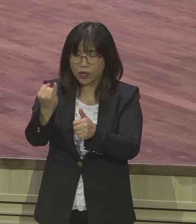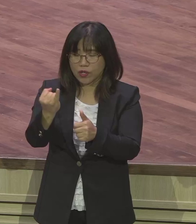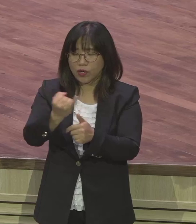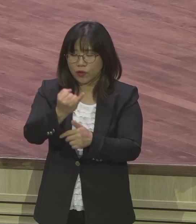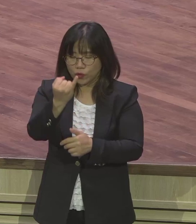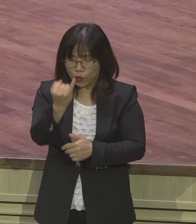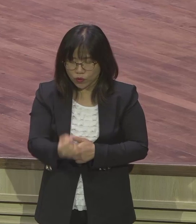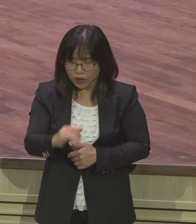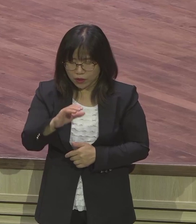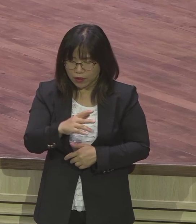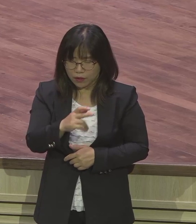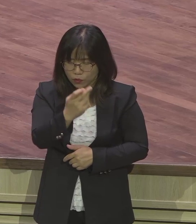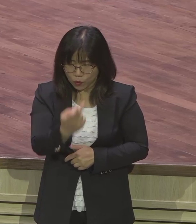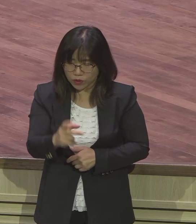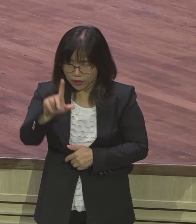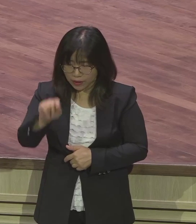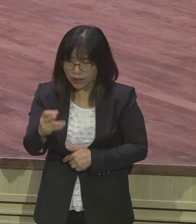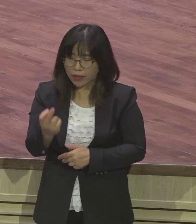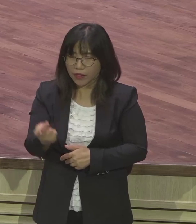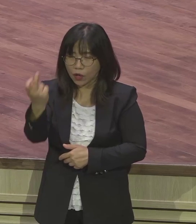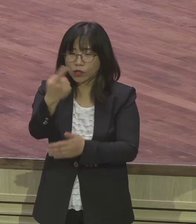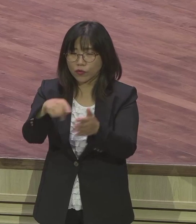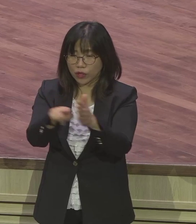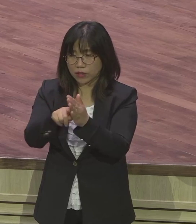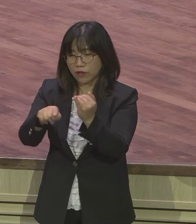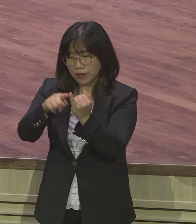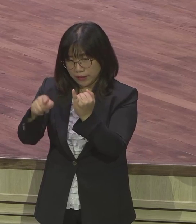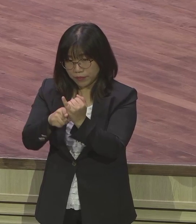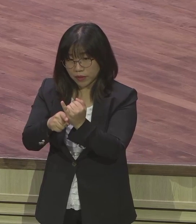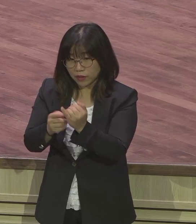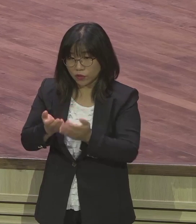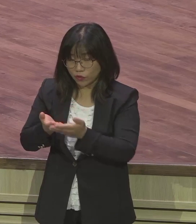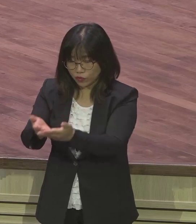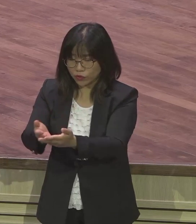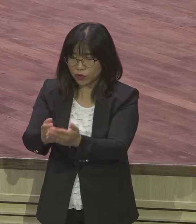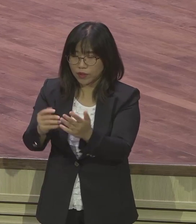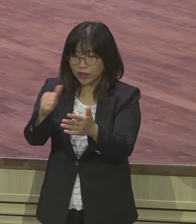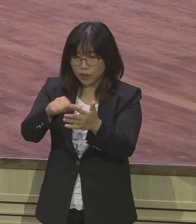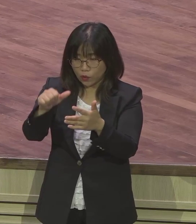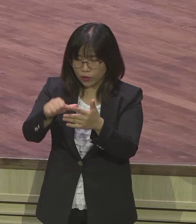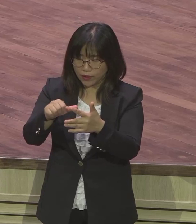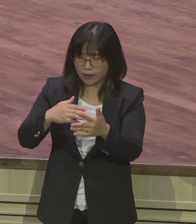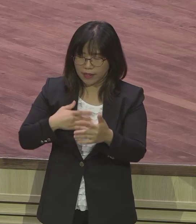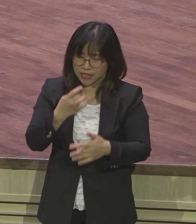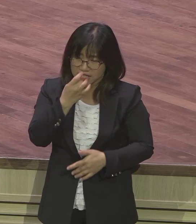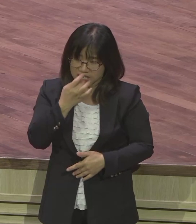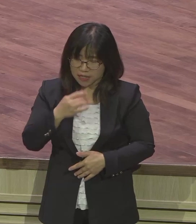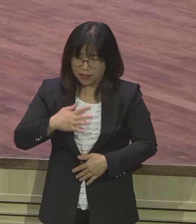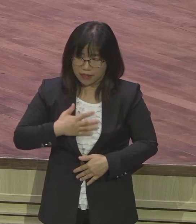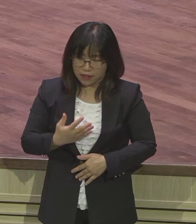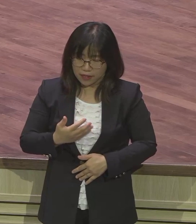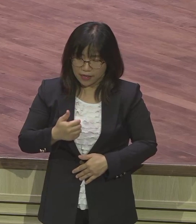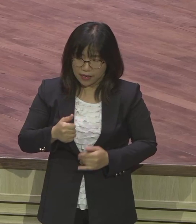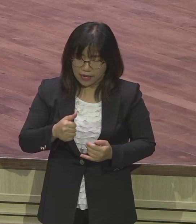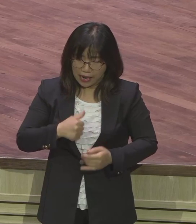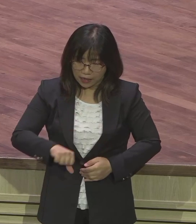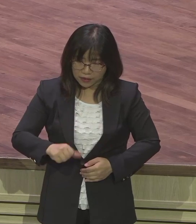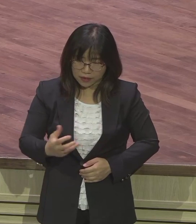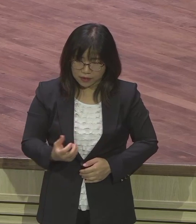너 형을 위하여 시가 있게 하라 온안의 그 시가 자기 것이 되지 않을 줄 알므로 형수에게 들어갔을 때에